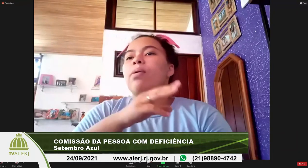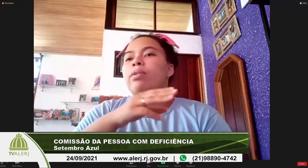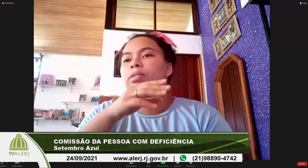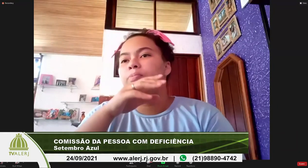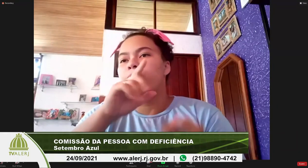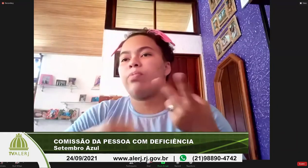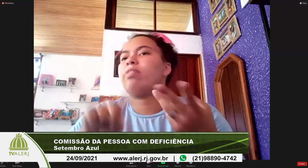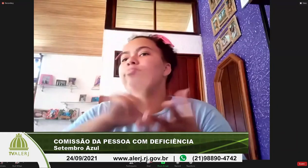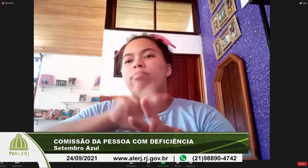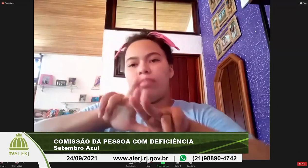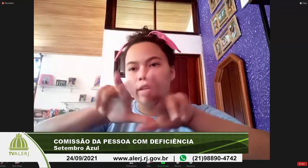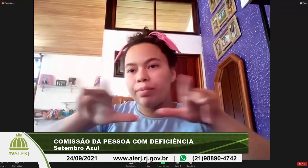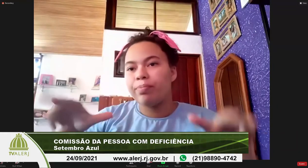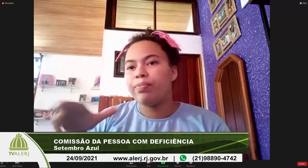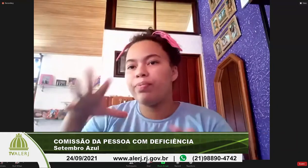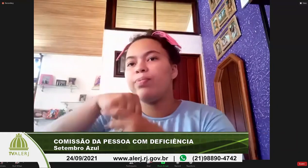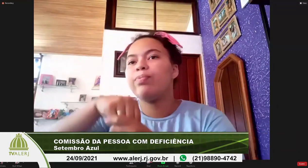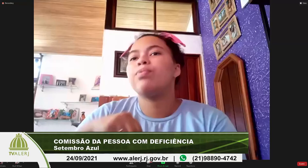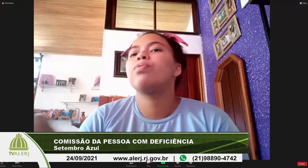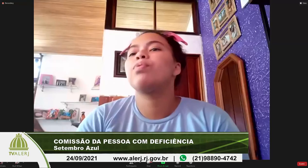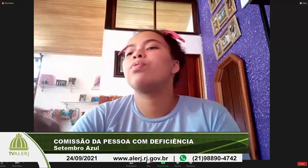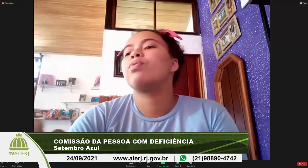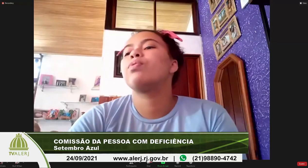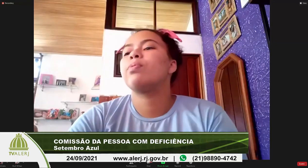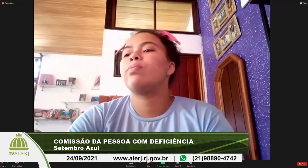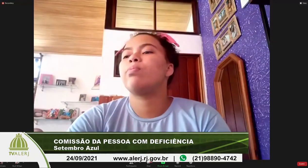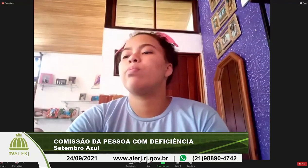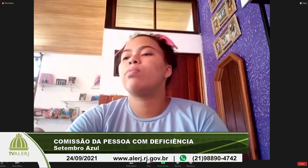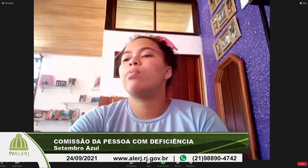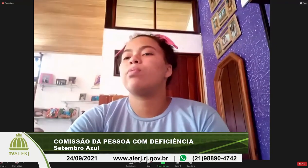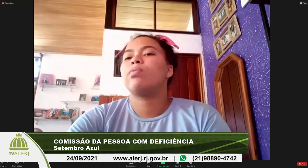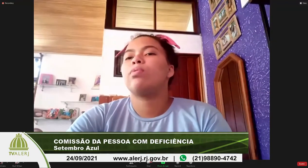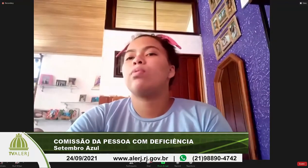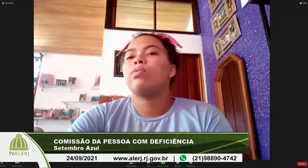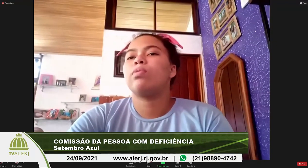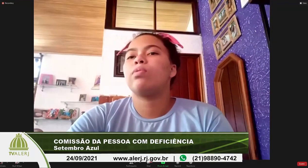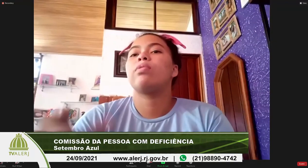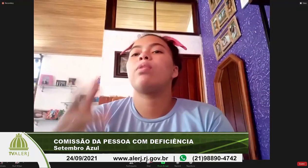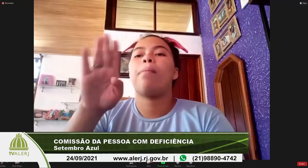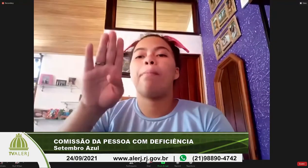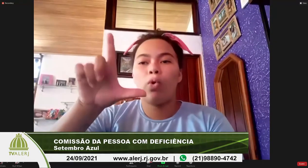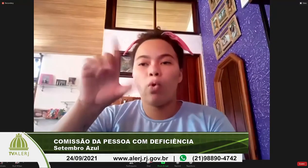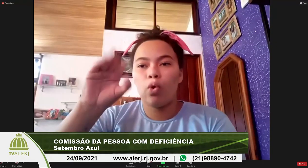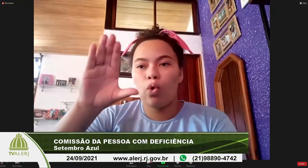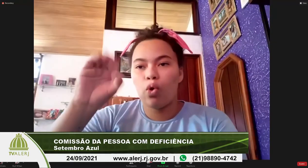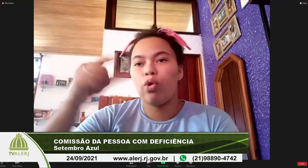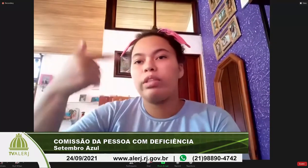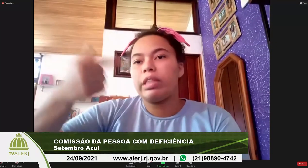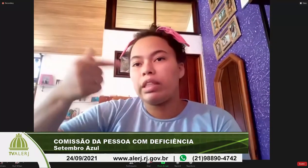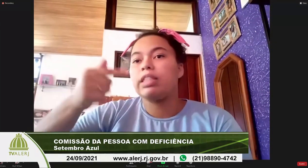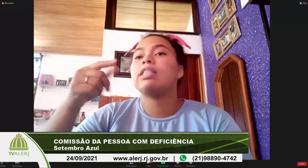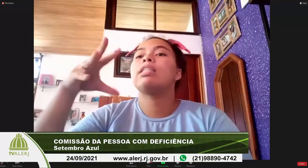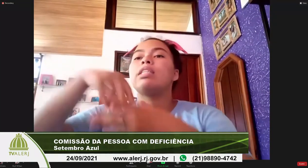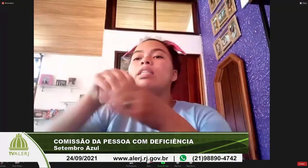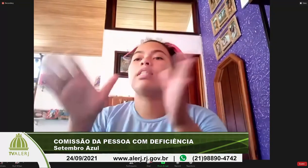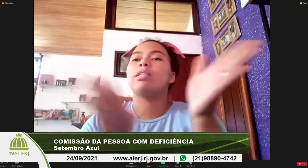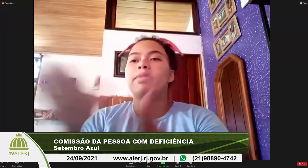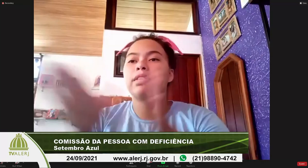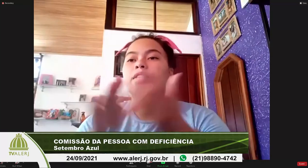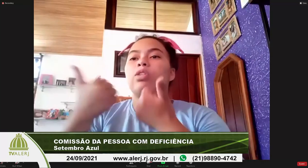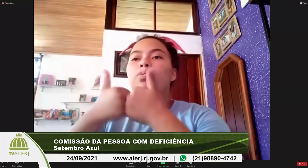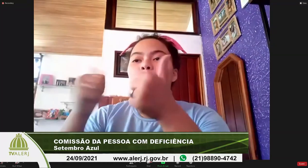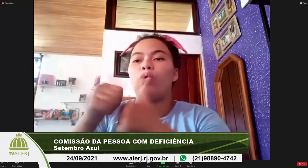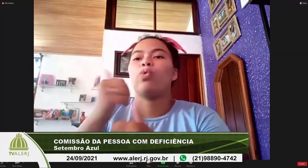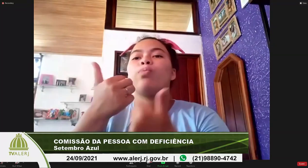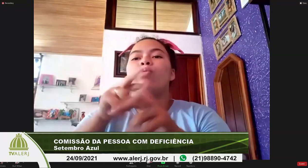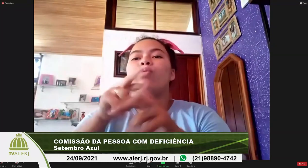polícia guarda municipal defesa civil e similares o bloco 7 vai falar sobre